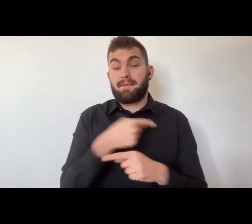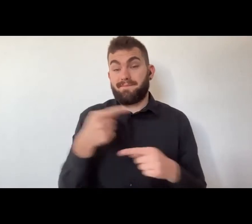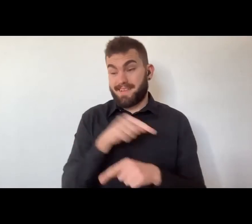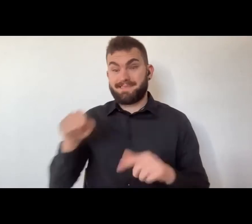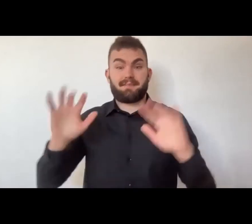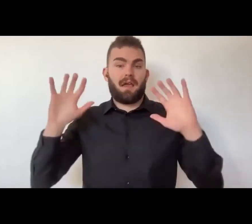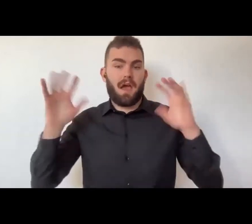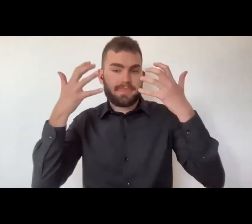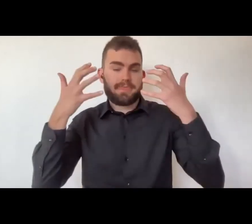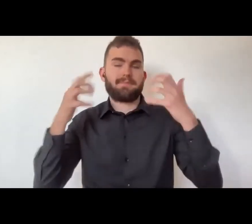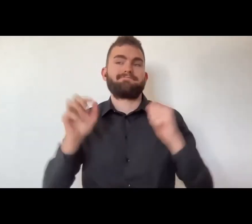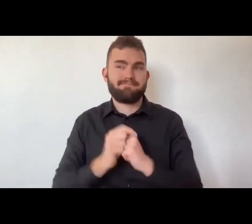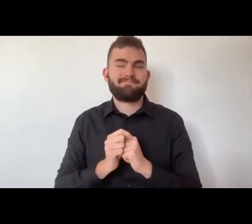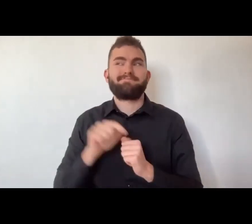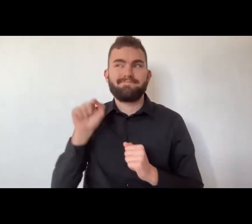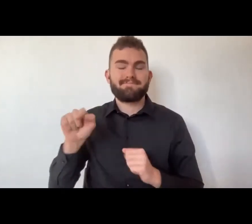utilizza.